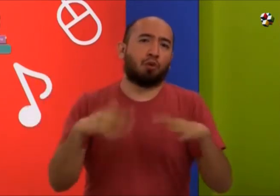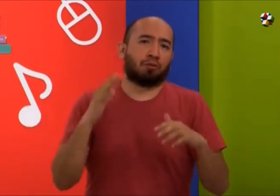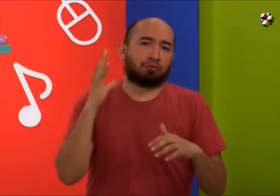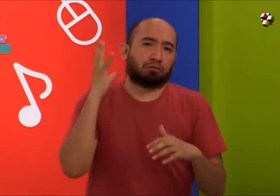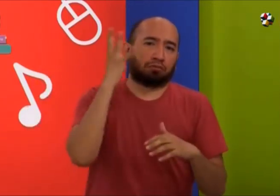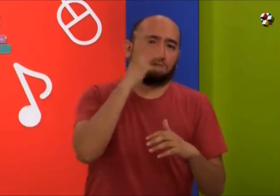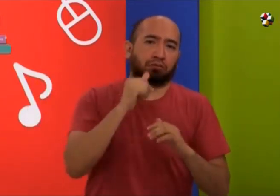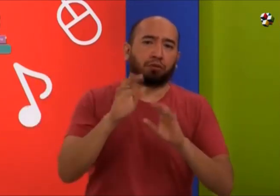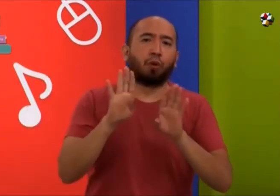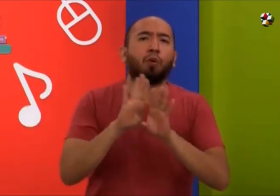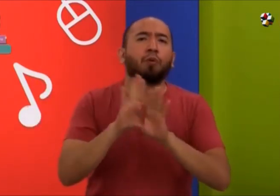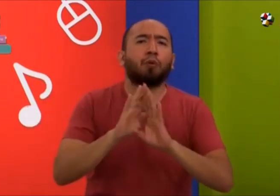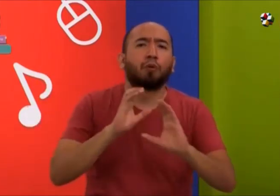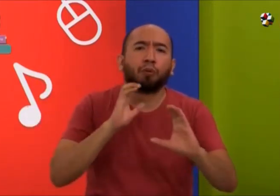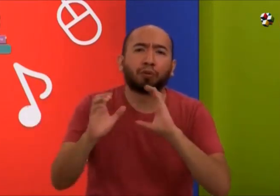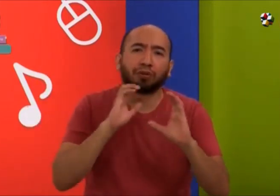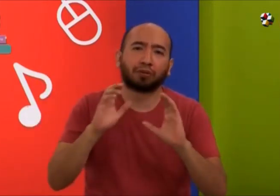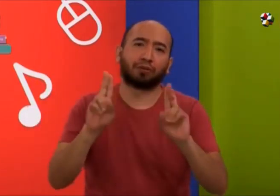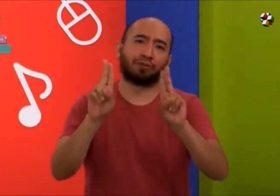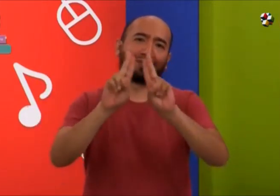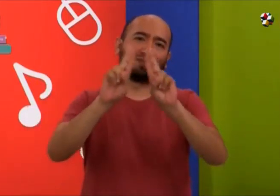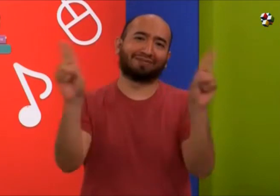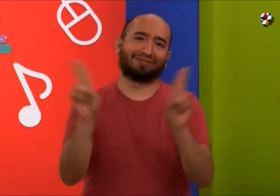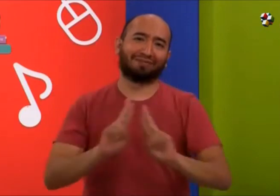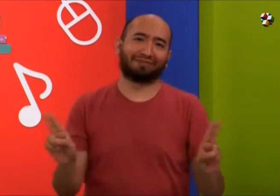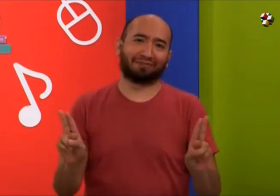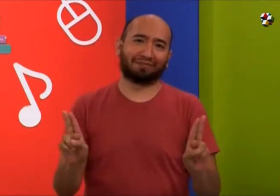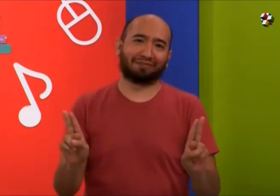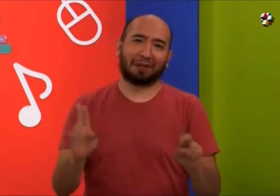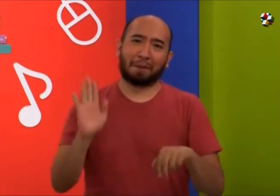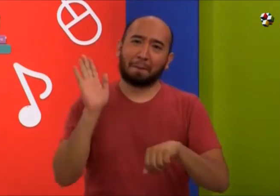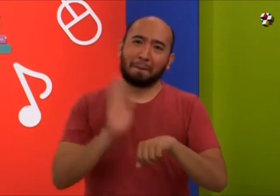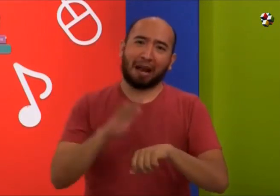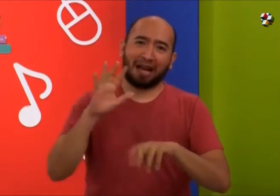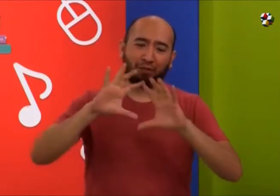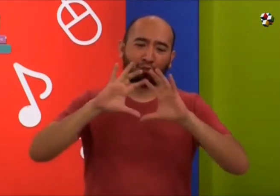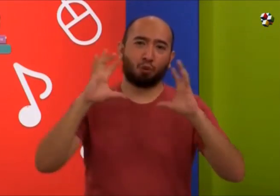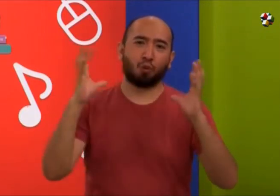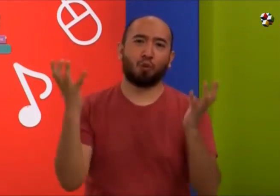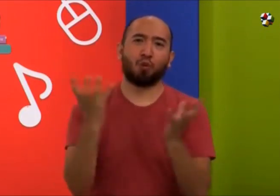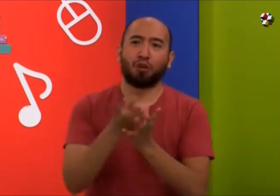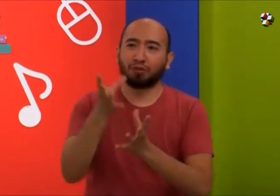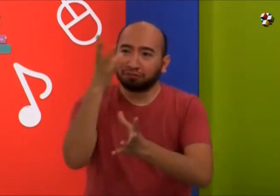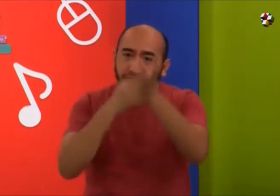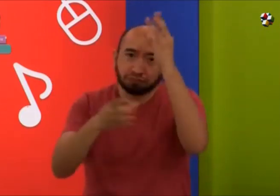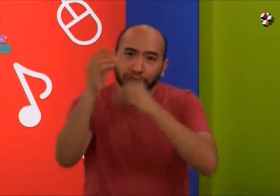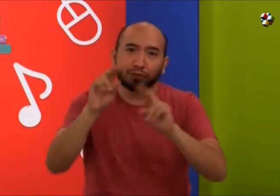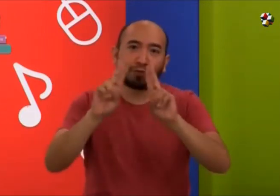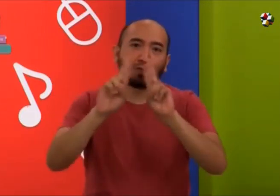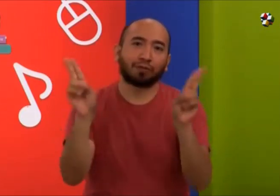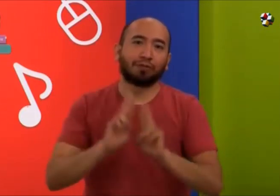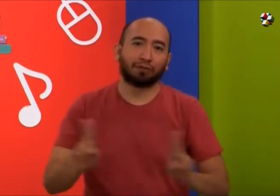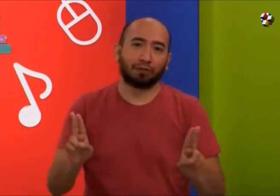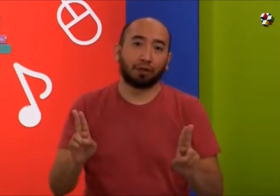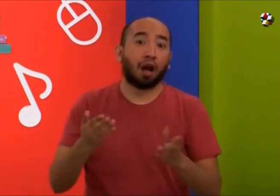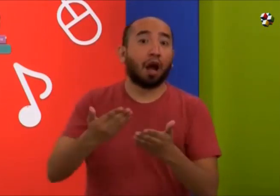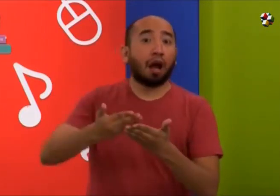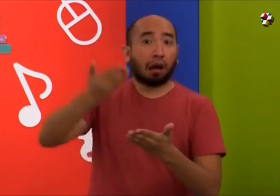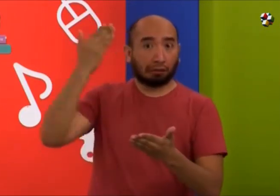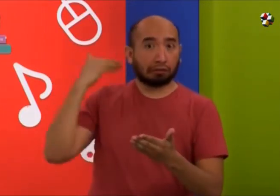un festival de sordos, que de verdad fue muy bonito. Y la forma de comunicarnos, ¿cómo fue? Con lengua de señas internacional.